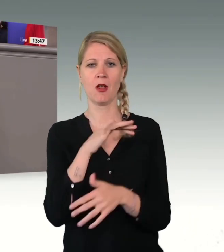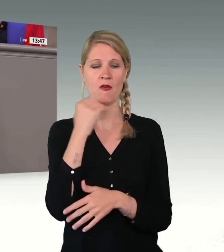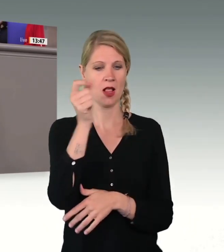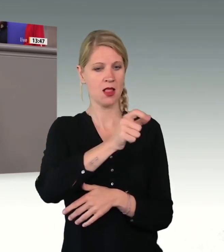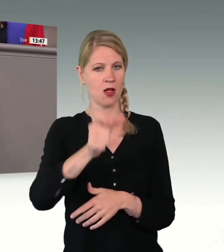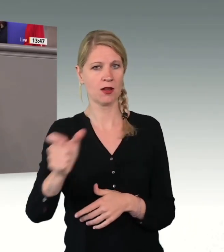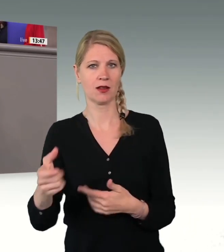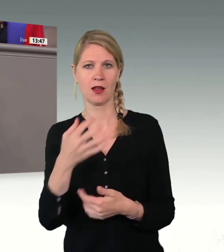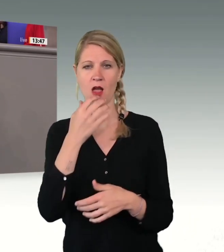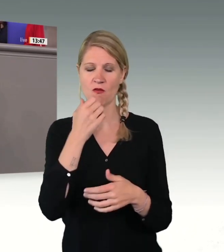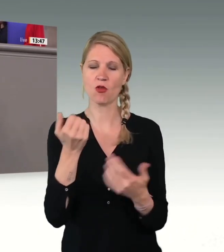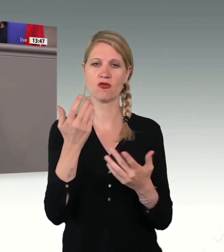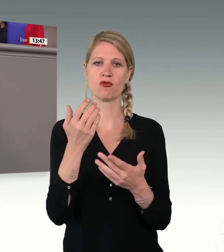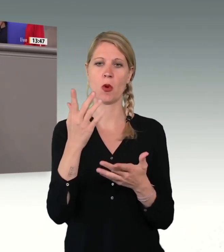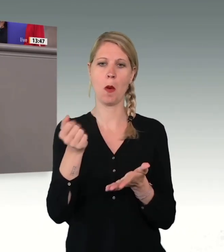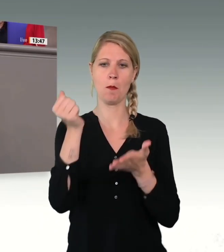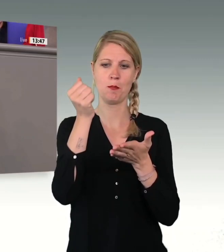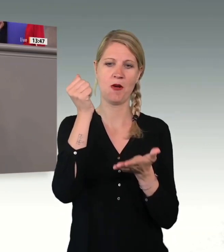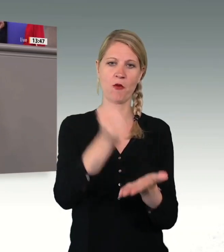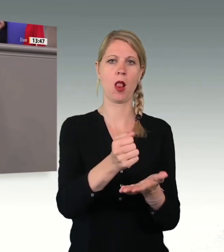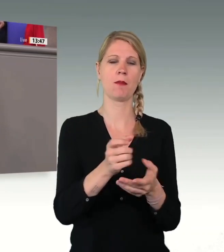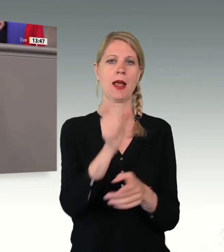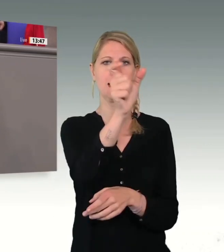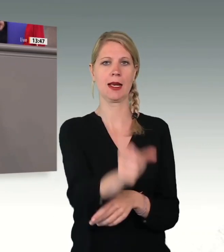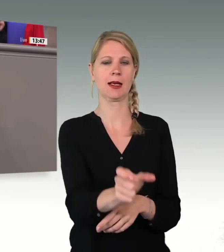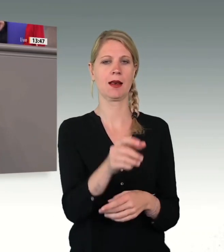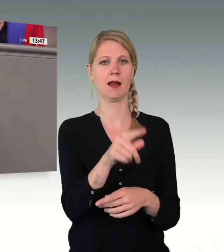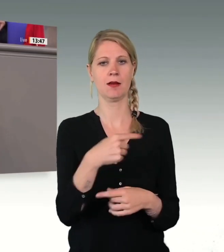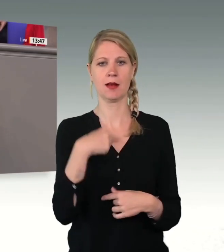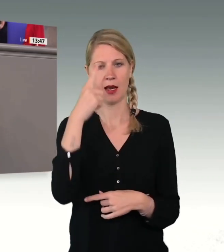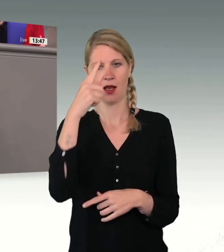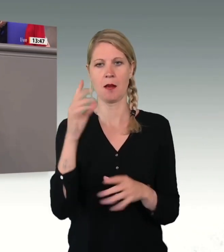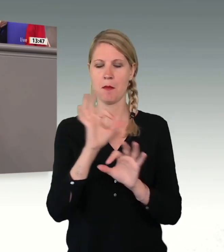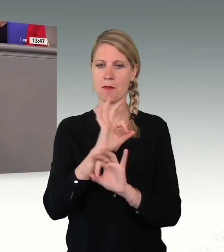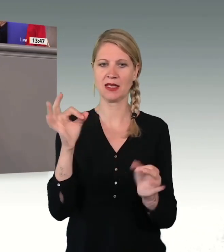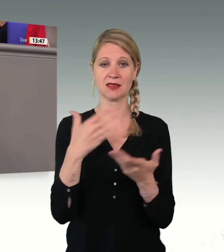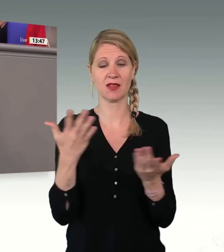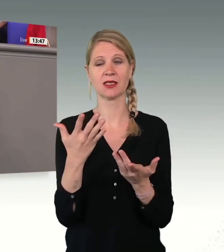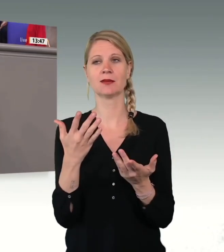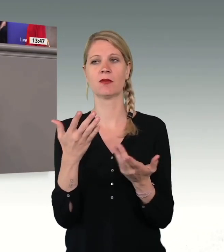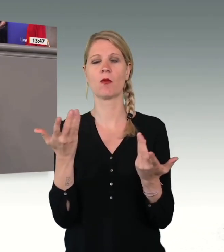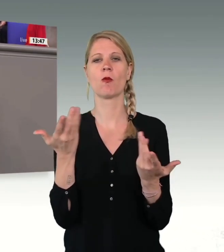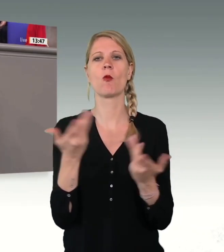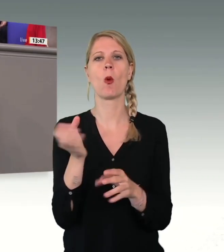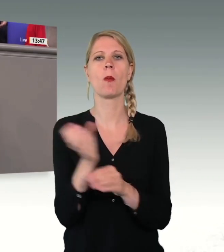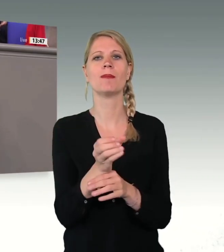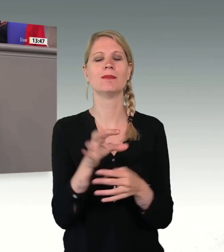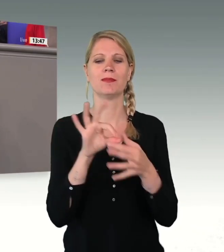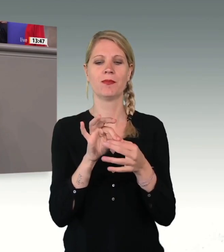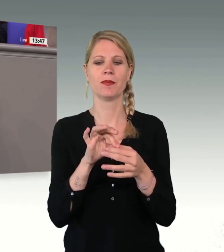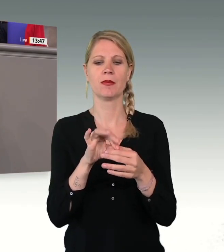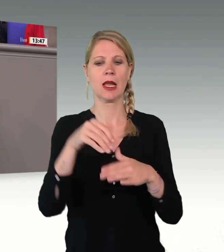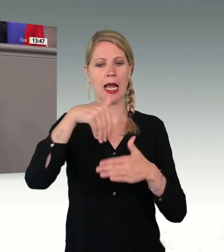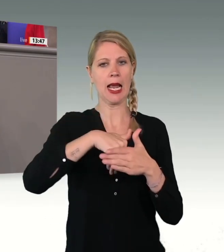hätten ganz gerne diesen Bevollmächtigen. Ich bin der Meinung, dass er am besten aufgehoben wäre im Innenministerium, weil es sich bei diesen